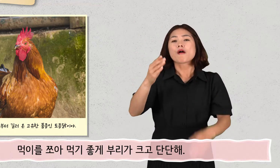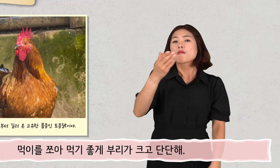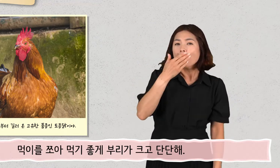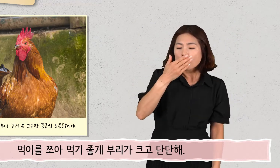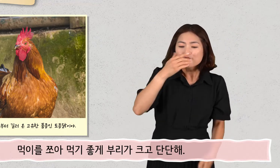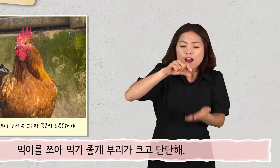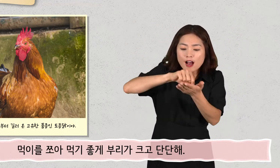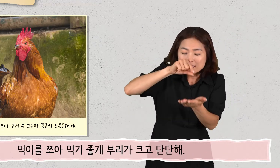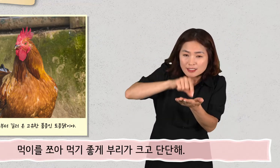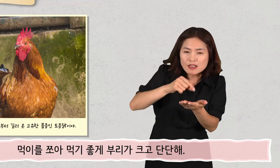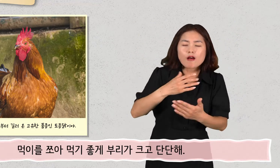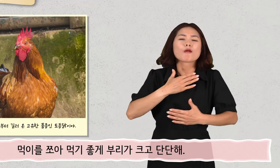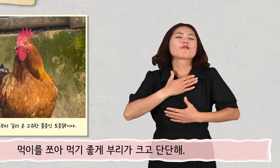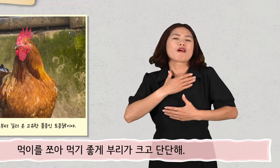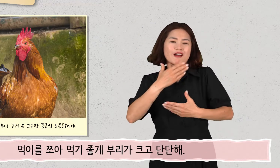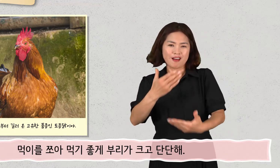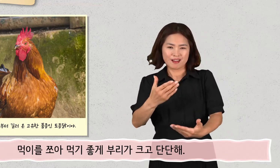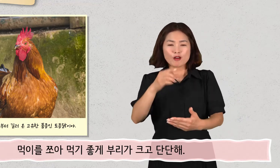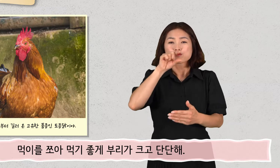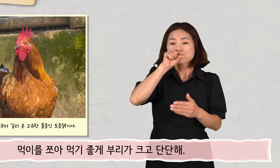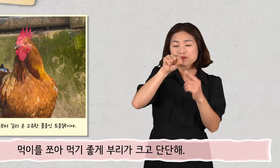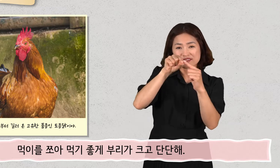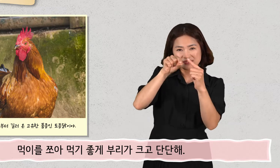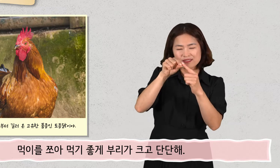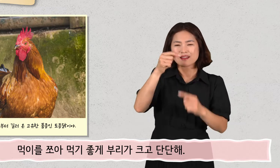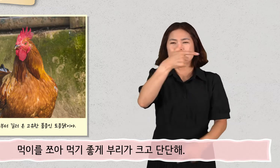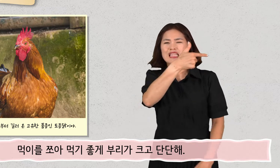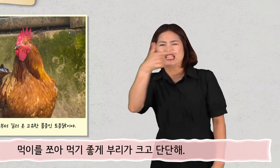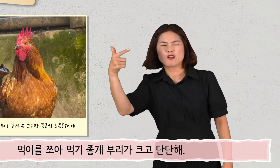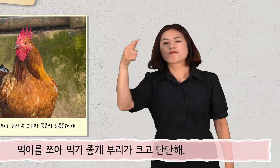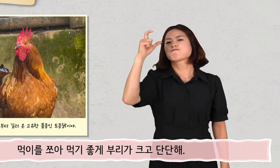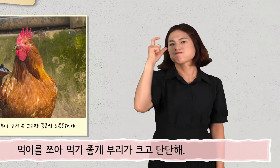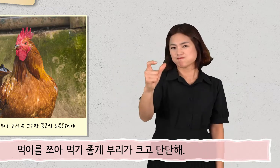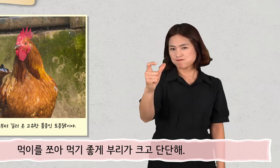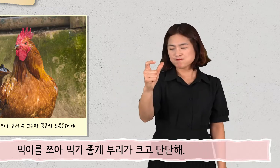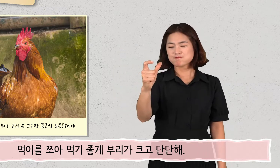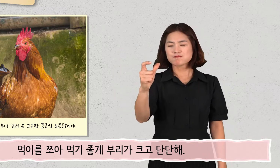먹이를 쪼아먹기 좋게 부리가 크고 단단해.